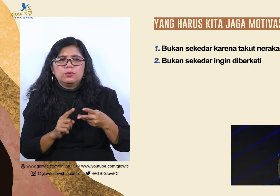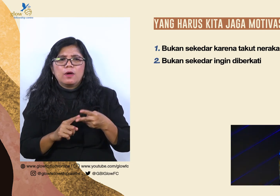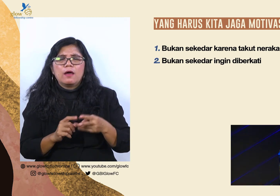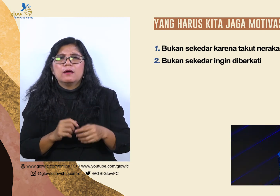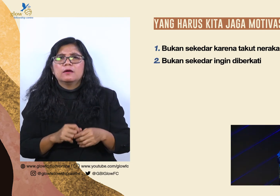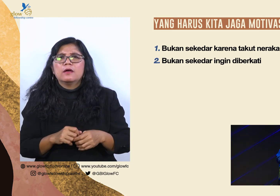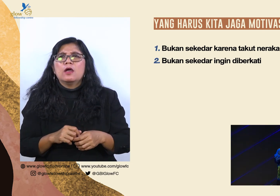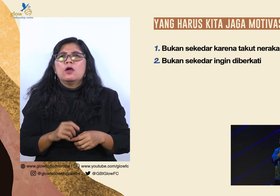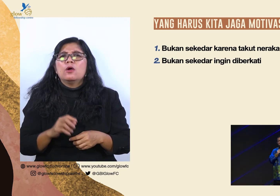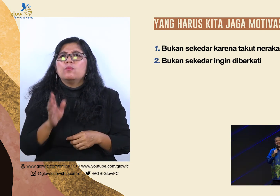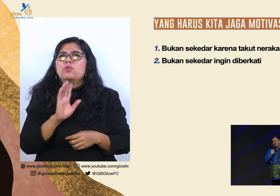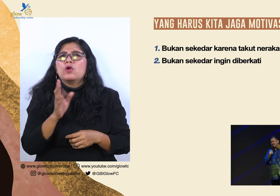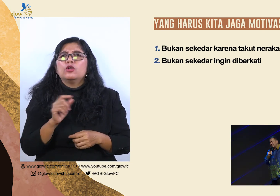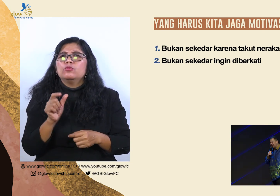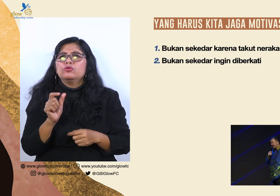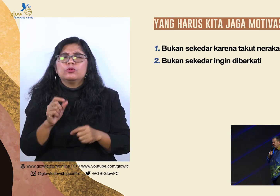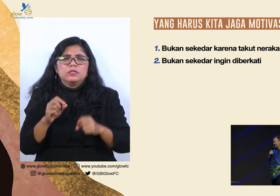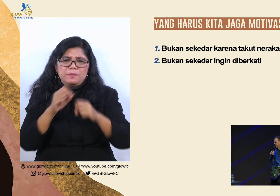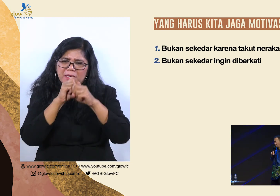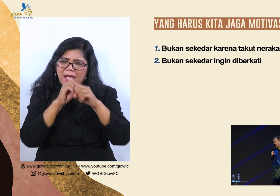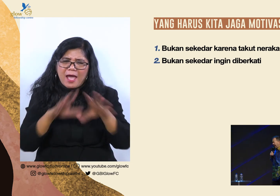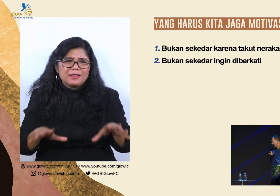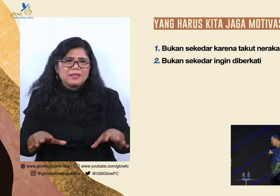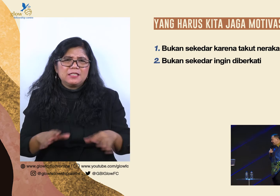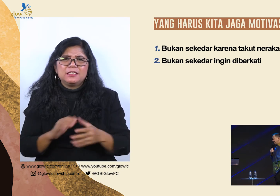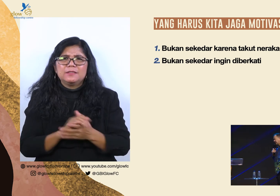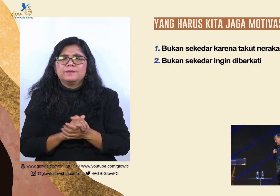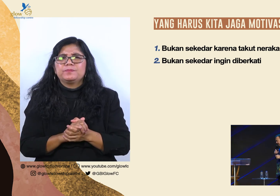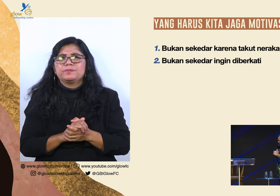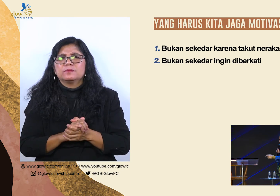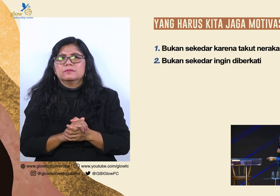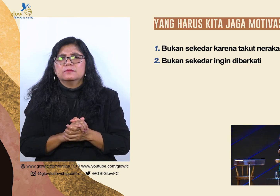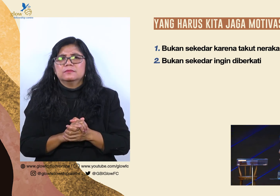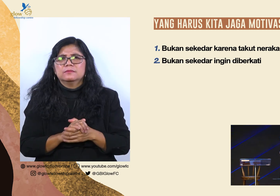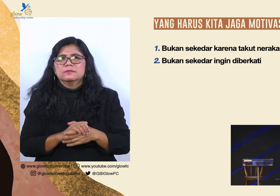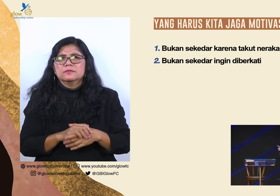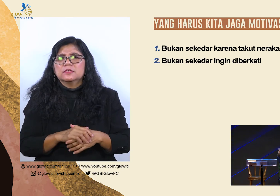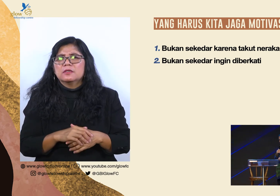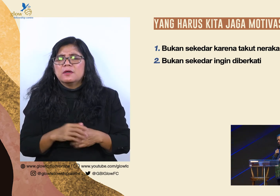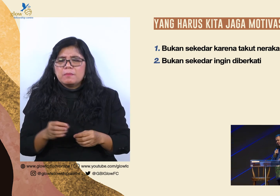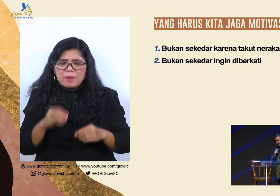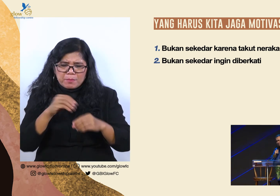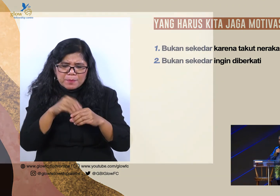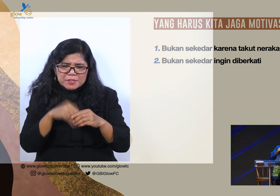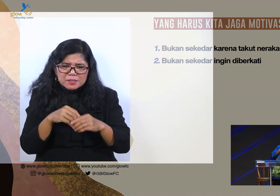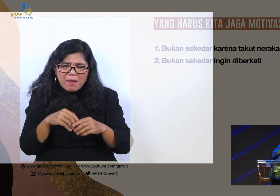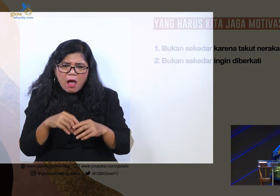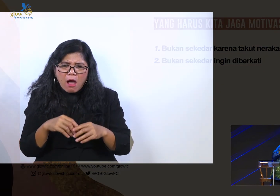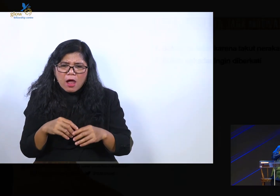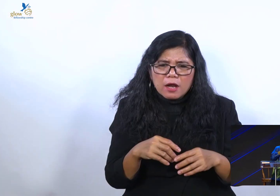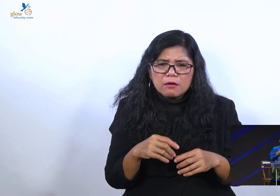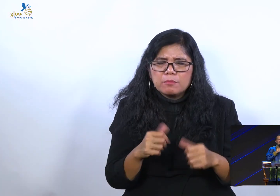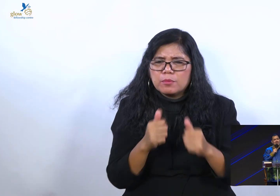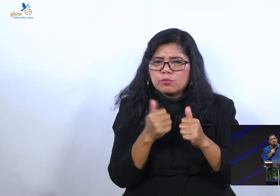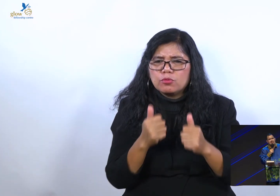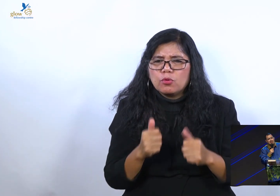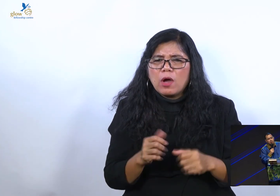diberkati. Astaga. Ada banyak orang apanya. Kenapa dia memberi persembahan? Kenapa dia memberi perpuluhan?